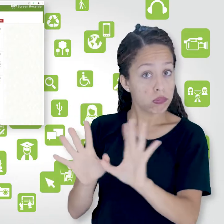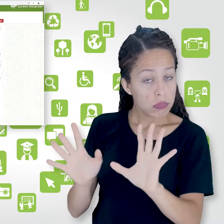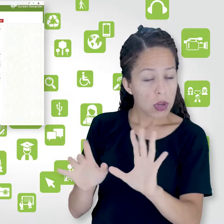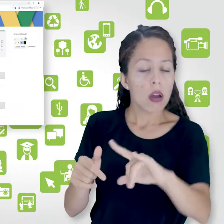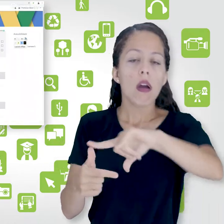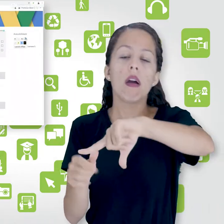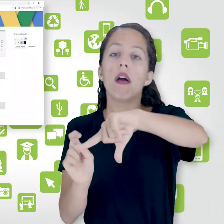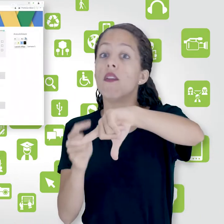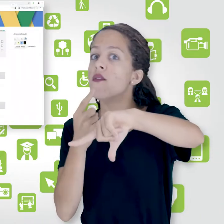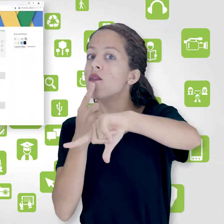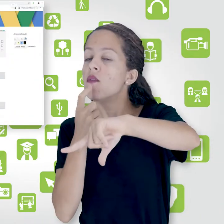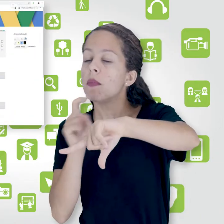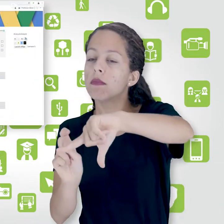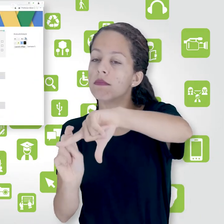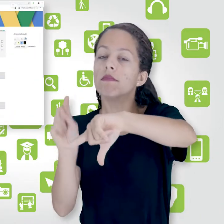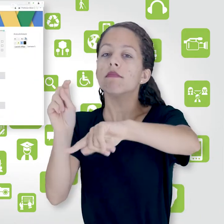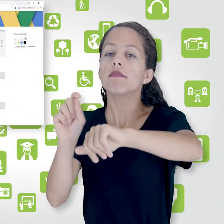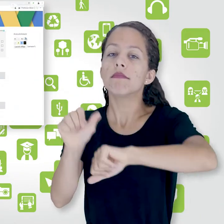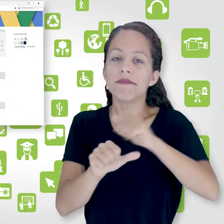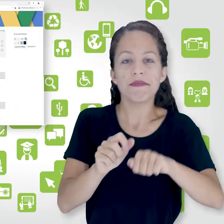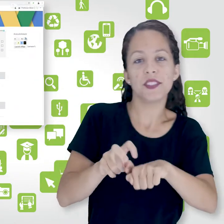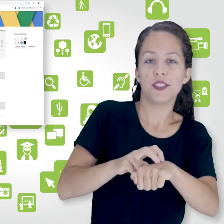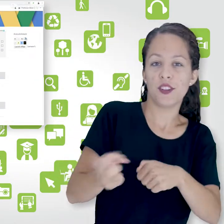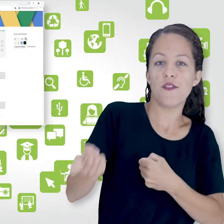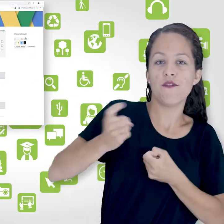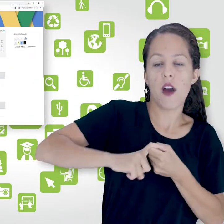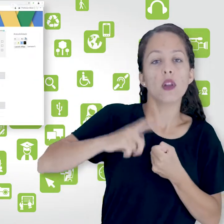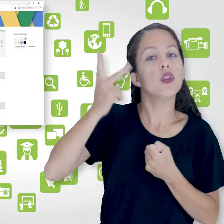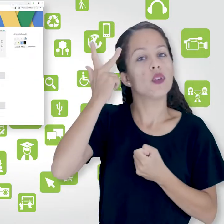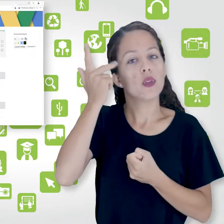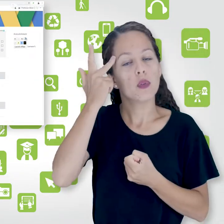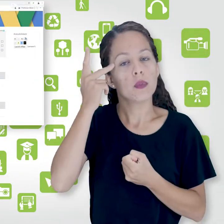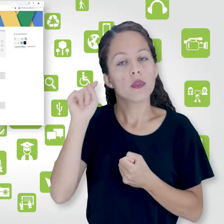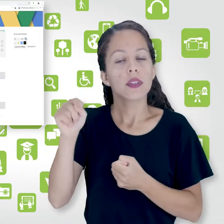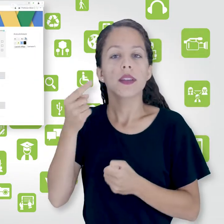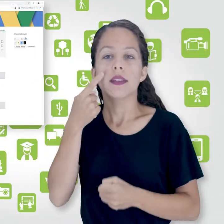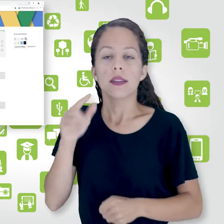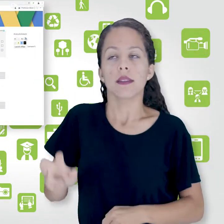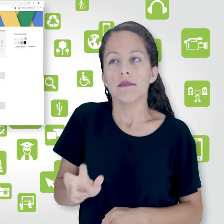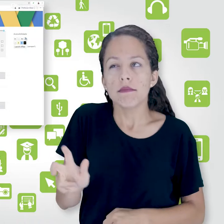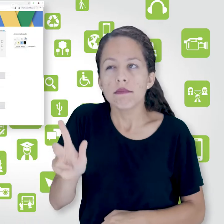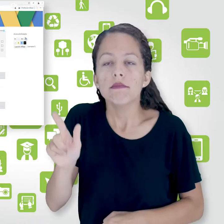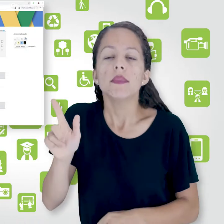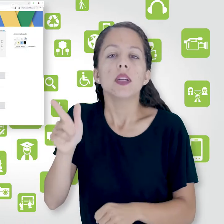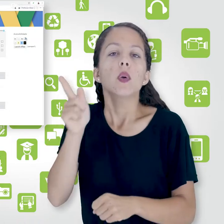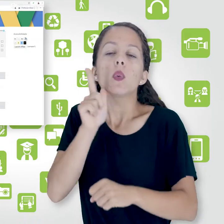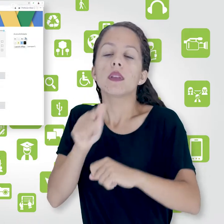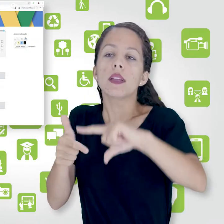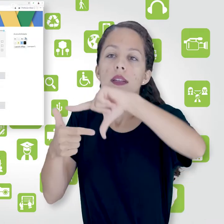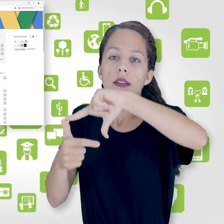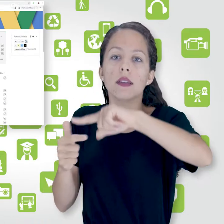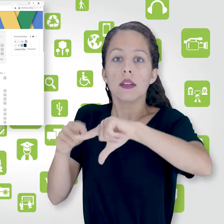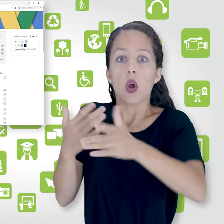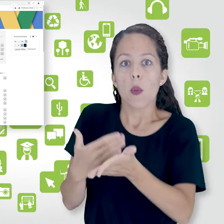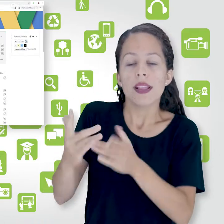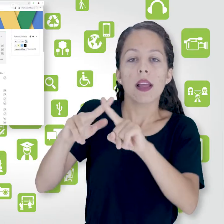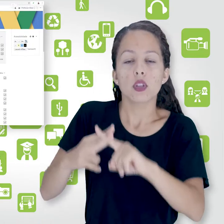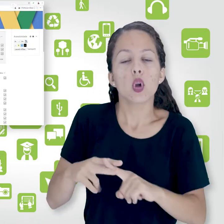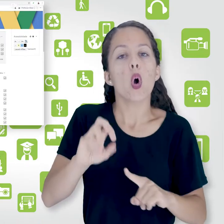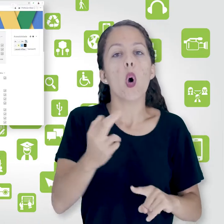E, aqui neste outro, fica aqui em cima, quando você passa o mouse que vê, ativar a edição e também desativar